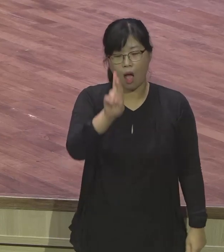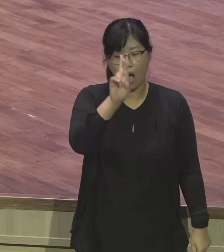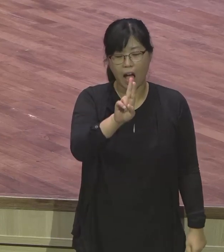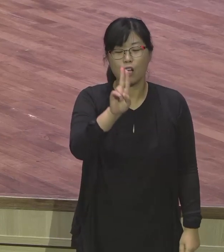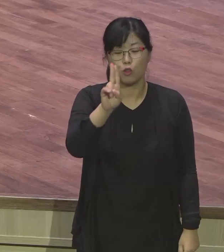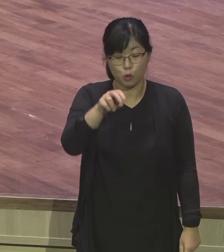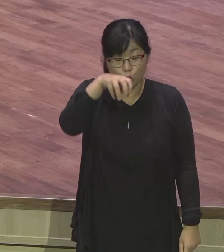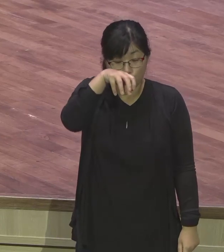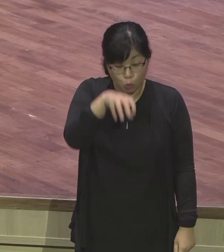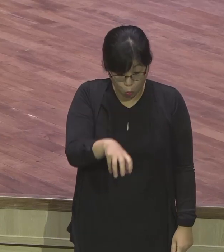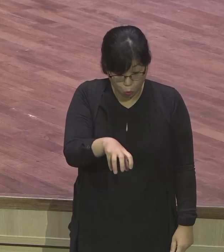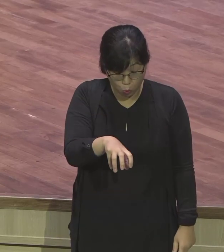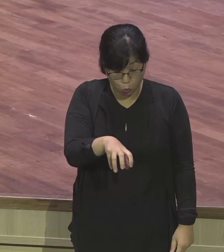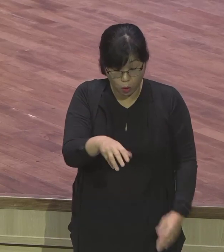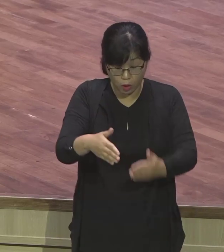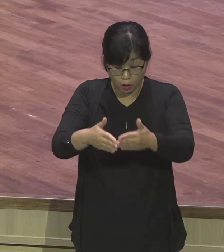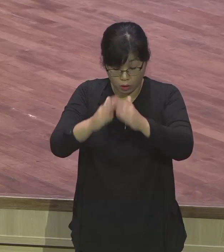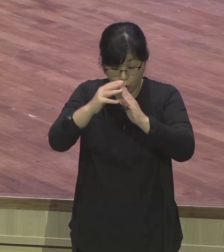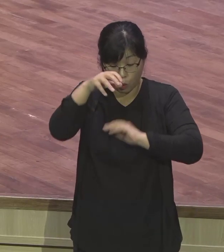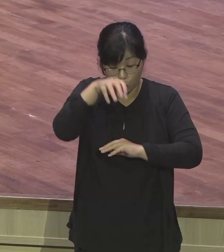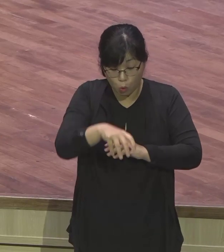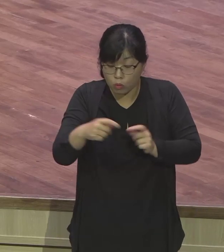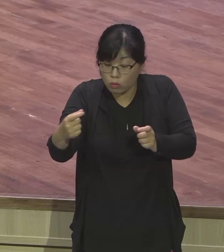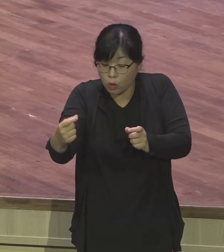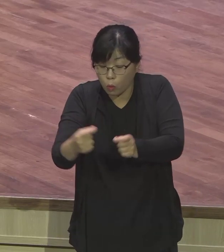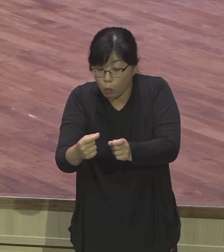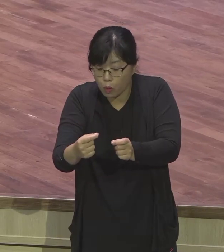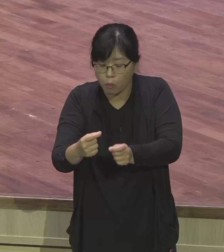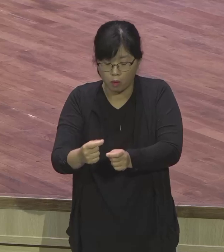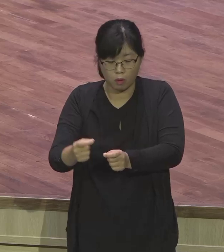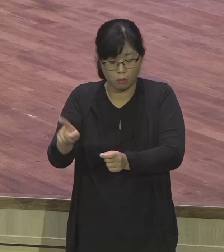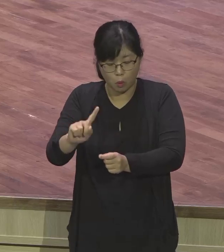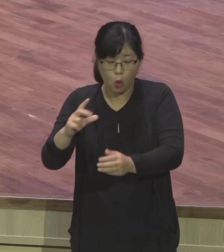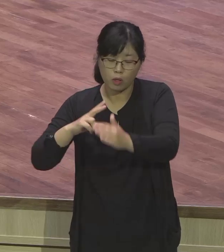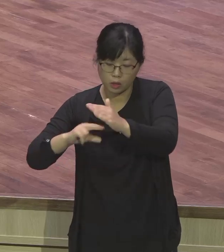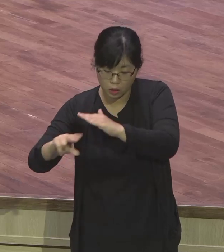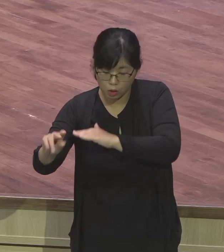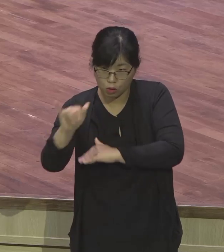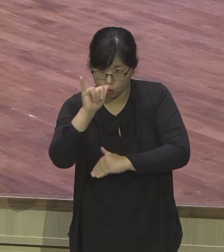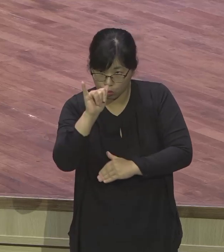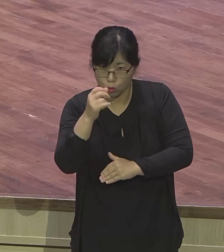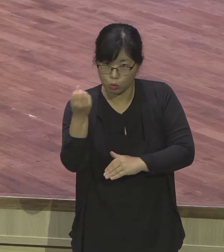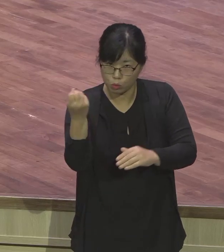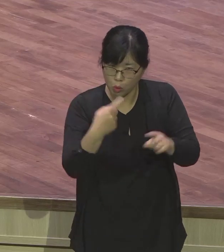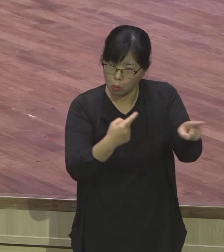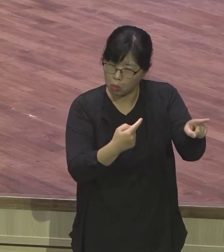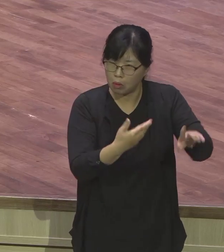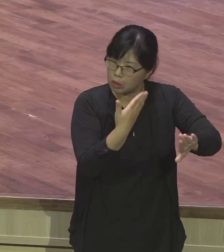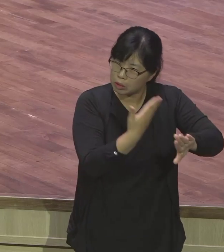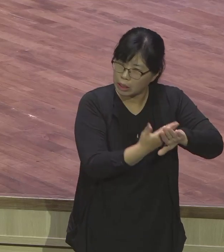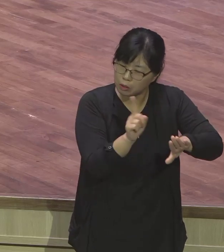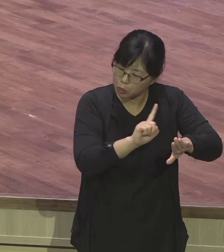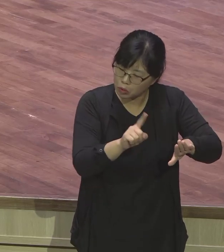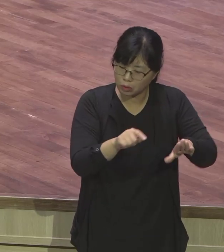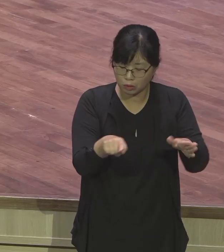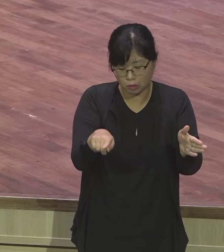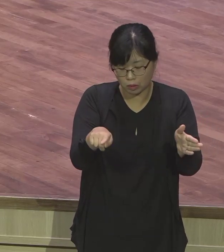그 동네가 그래요. 전철이 다 돼 있고, 모든 게 센터라, 거기가. 그래서 너무 장소가 좋아서, 지금